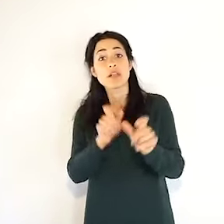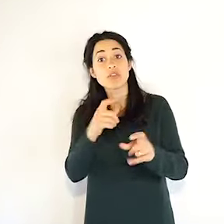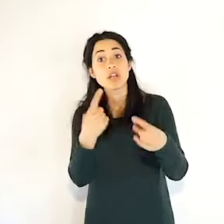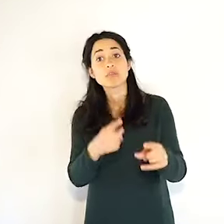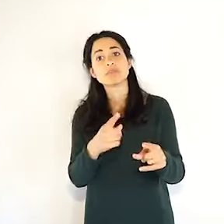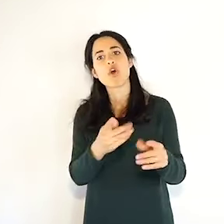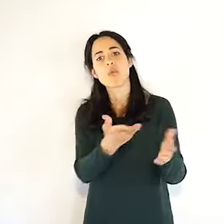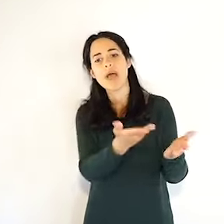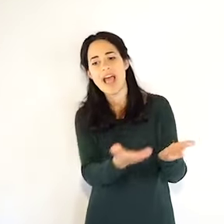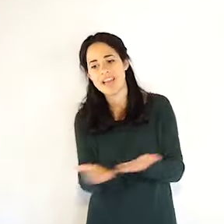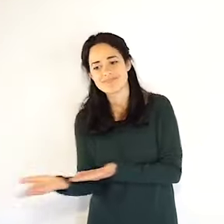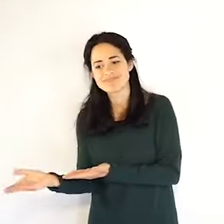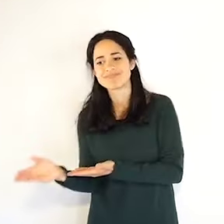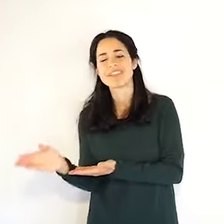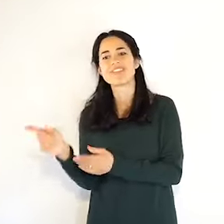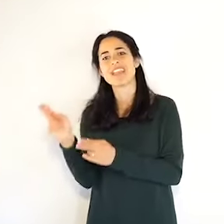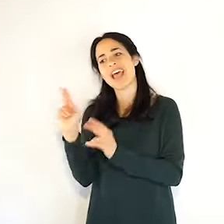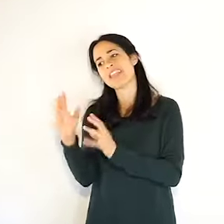visitati,